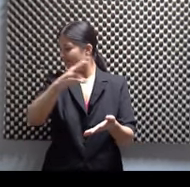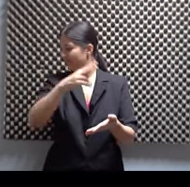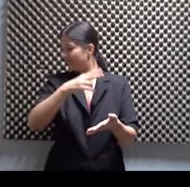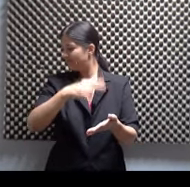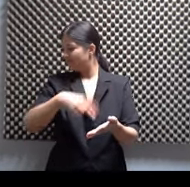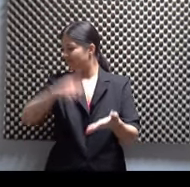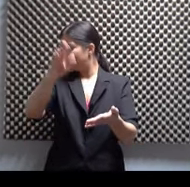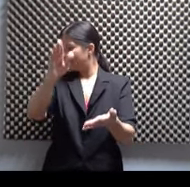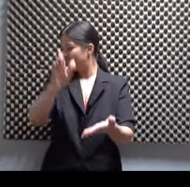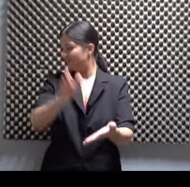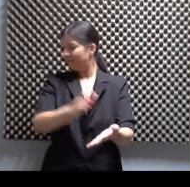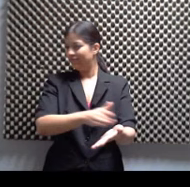Ponte hyper.